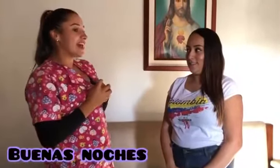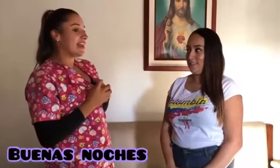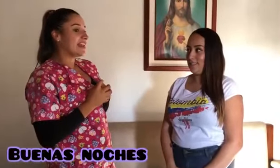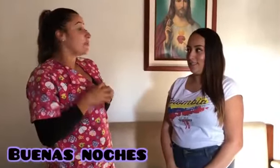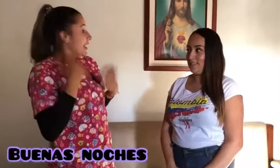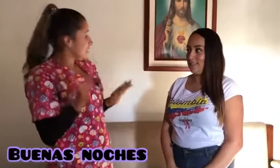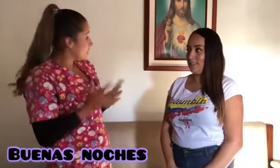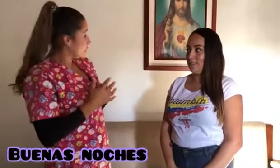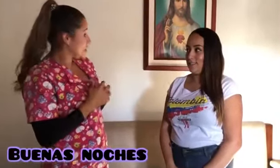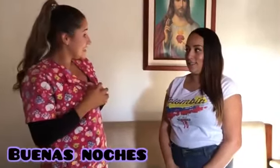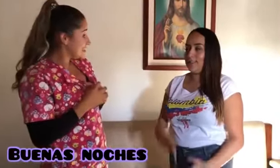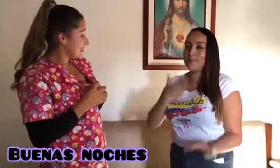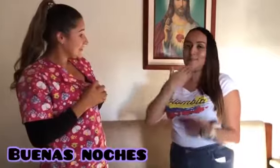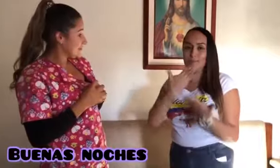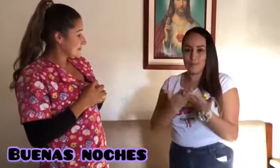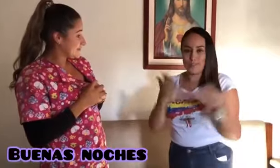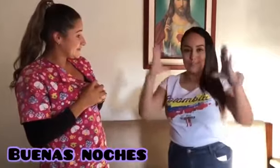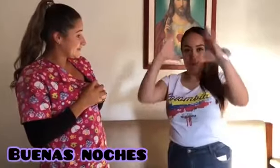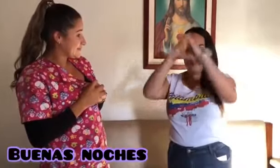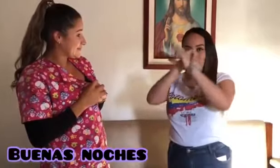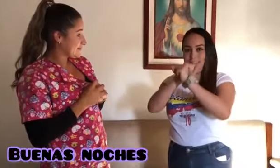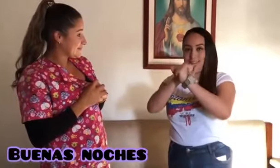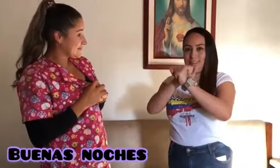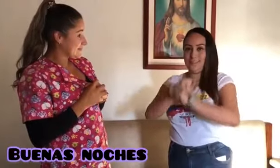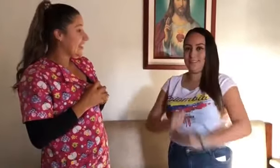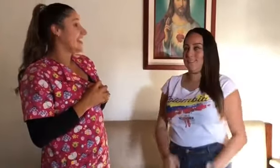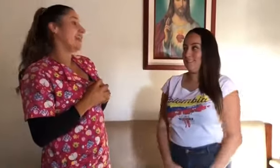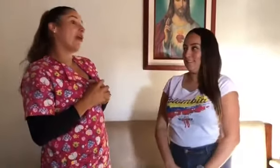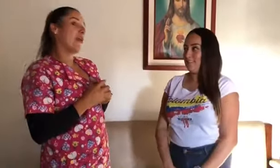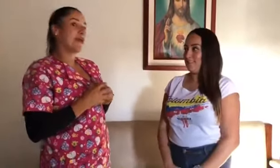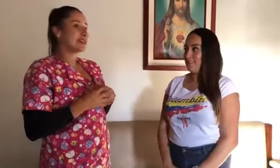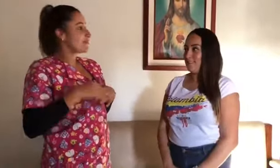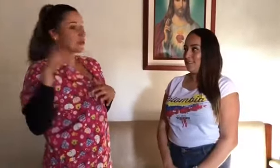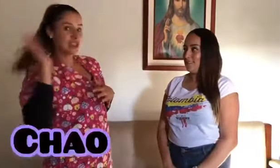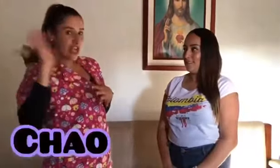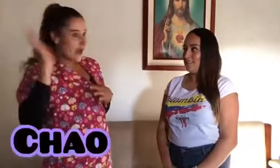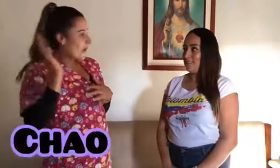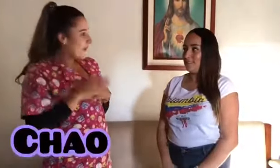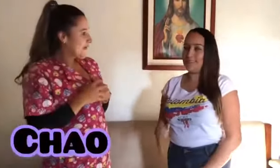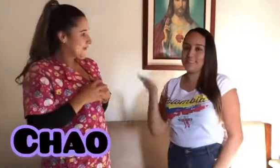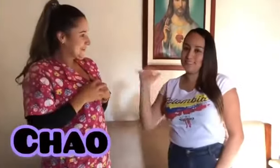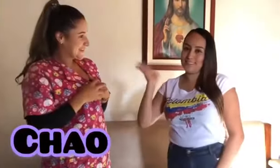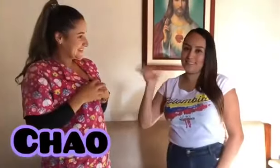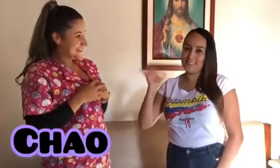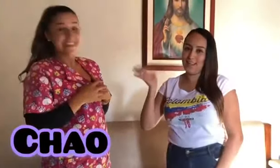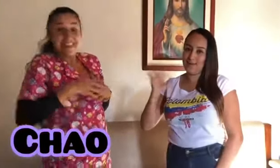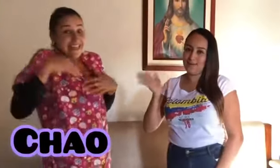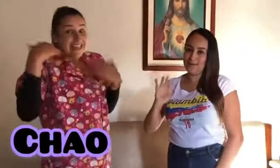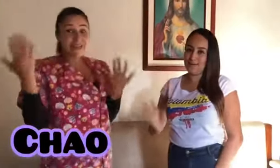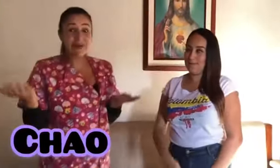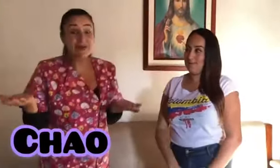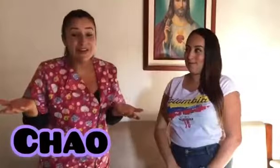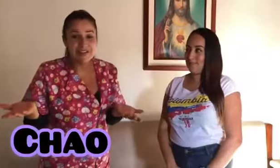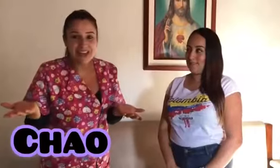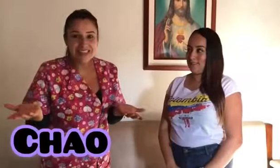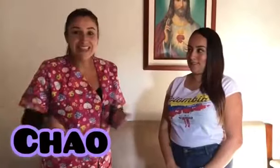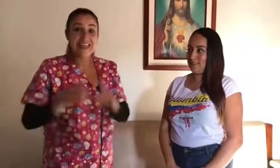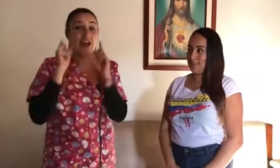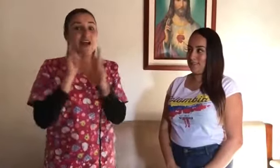Dani? Buenas noches. Y ¿cómo decimos? Chao. Súper fácil. Ahora los